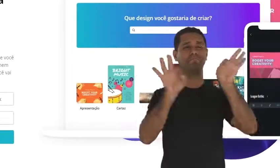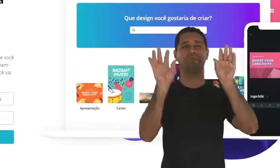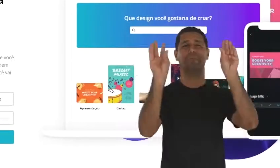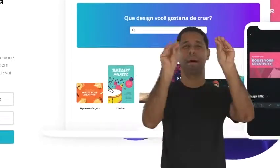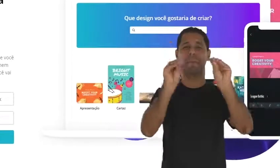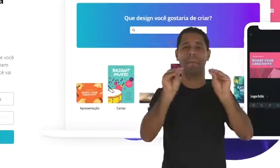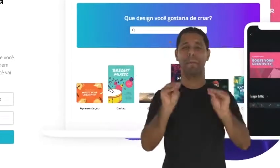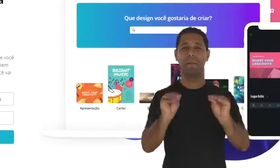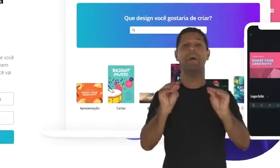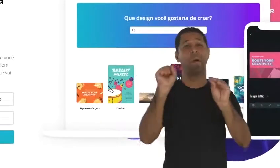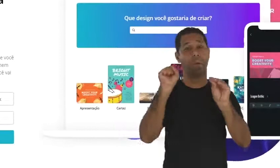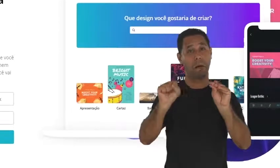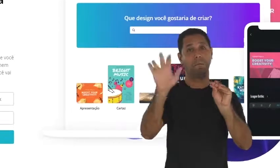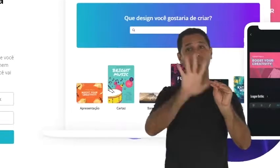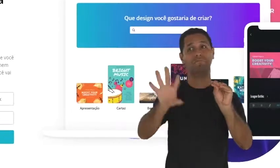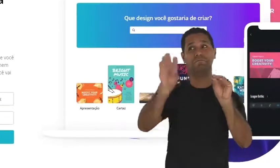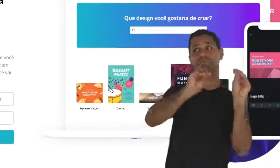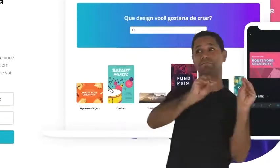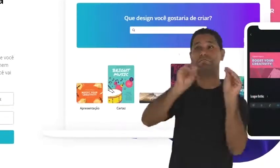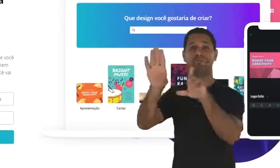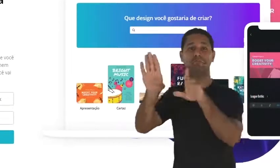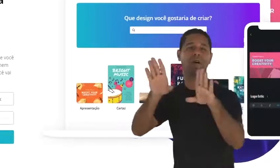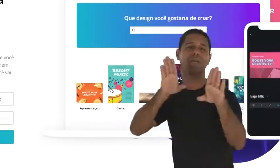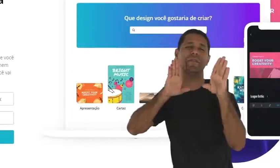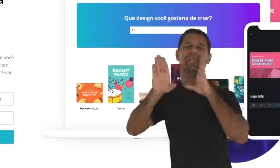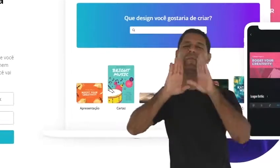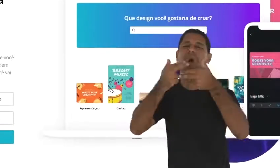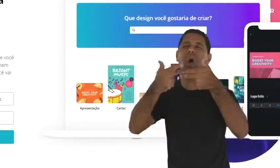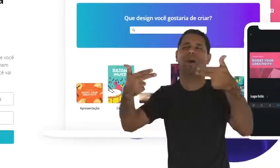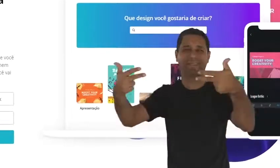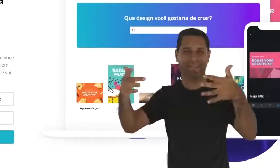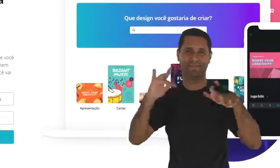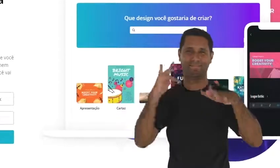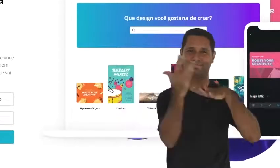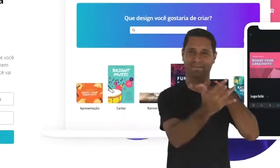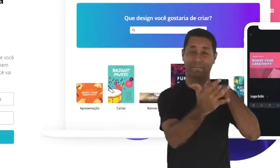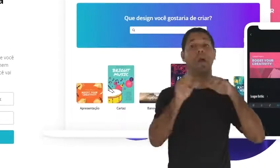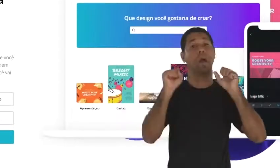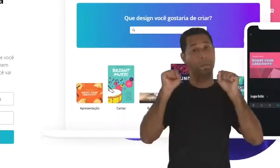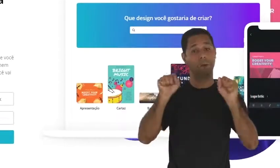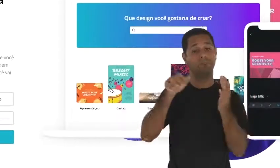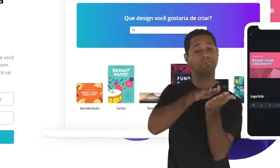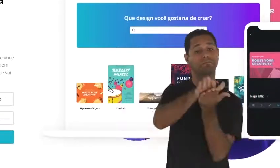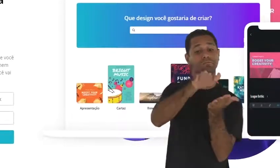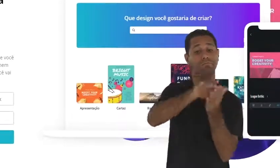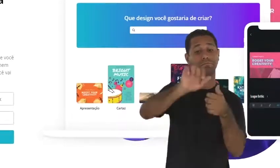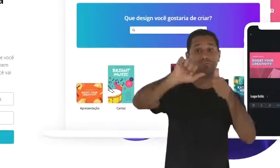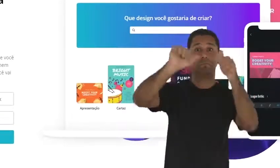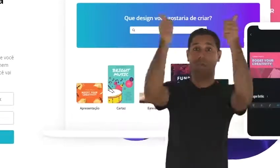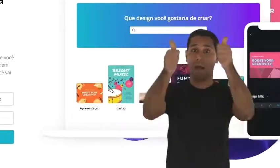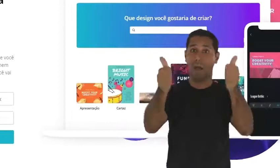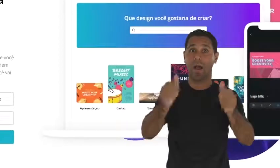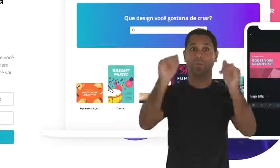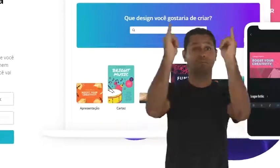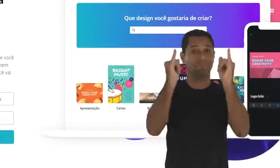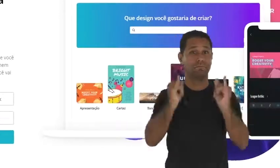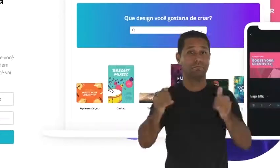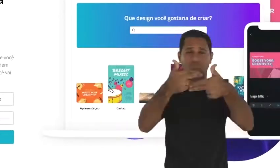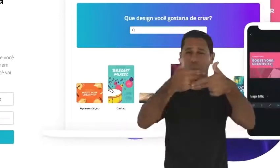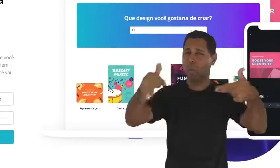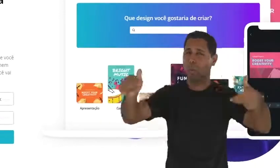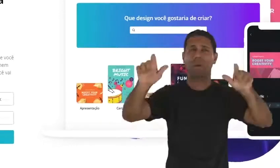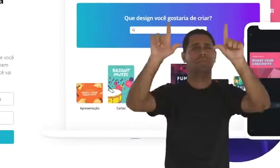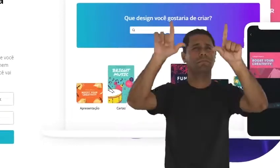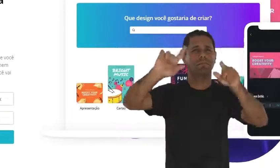designs que você quiser, para publicar onde você quiser. Então desde cartaz, banner, panfleto, até uma